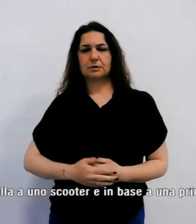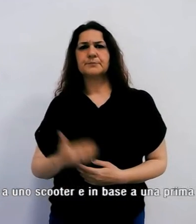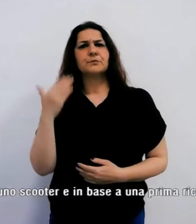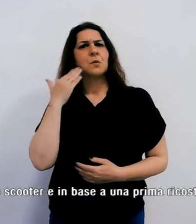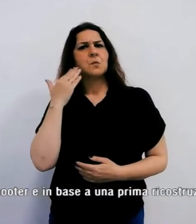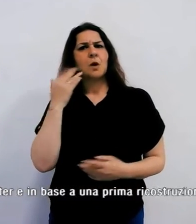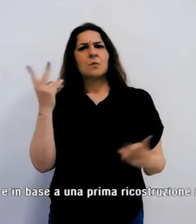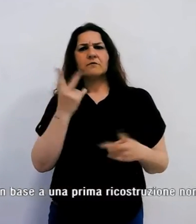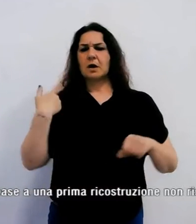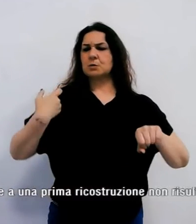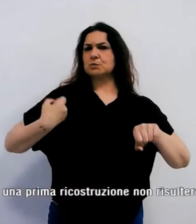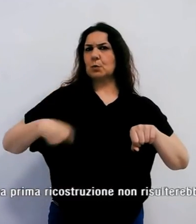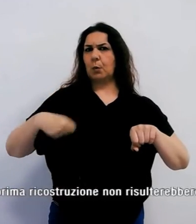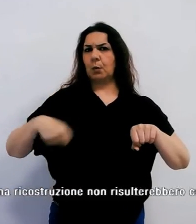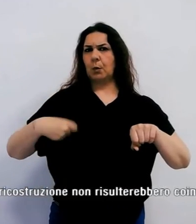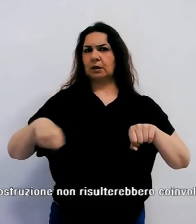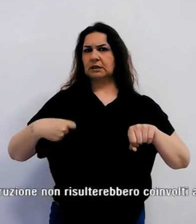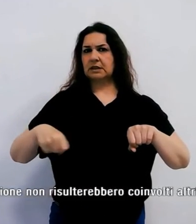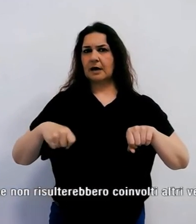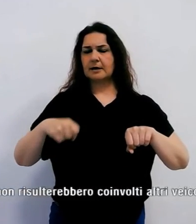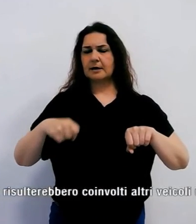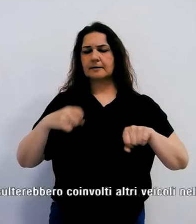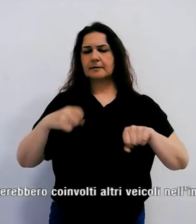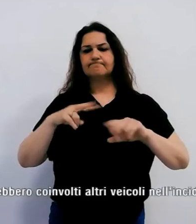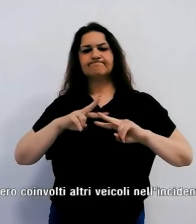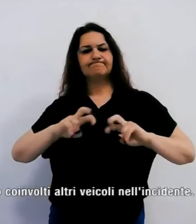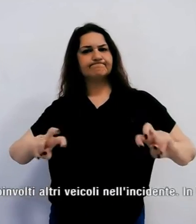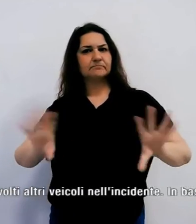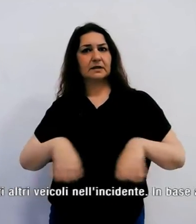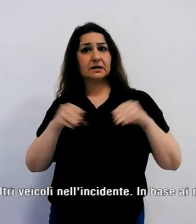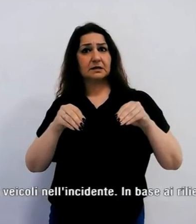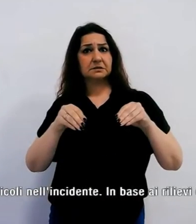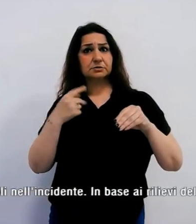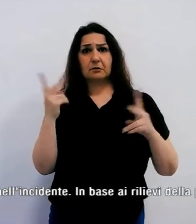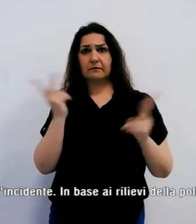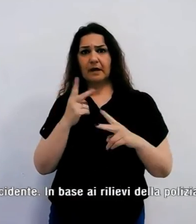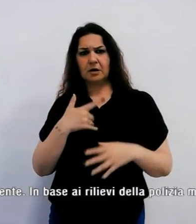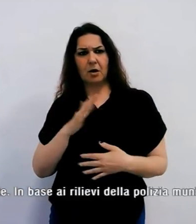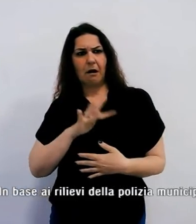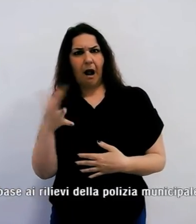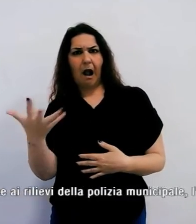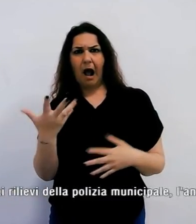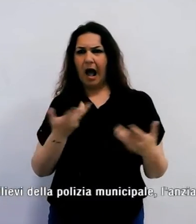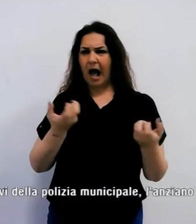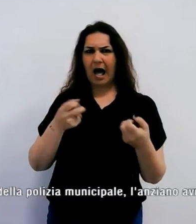scooter e in base ad una prima ricostruzione non risulterebbero coinvolti altri veicoli nell'incidente. In